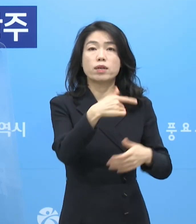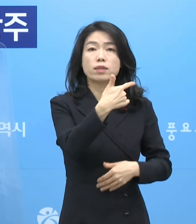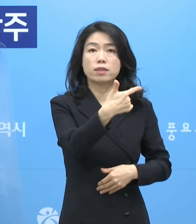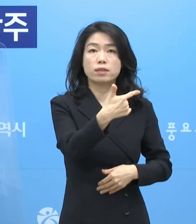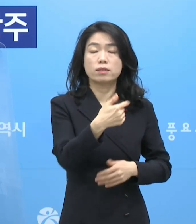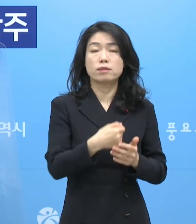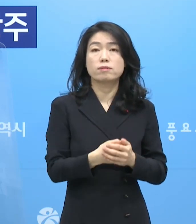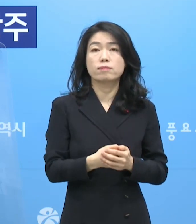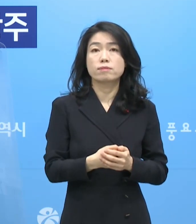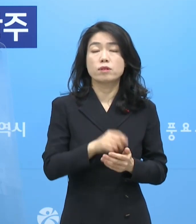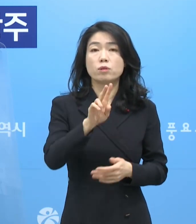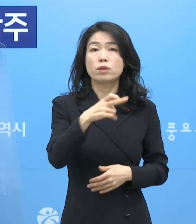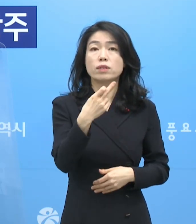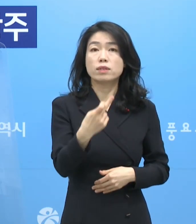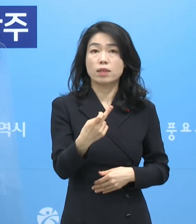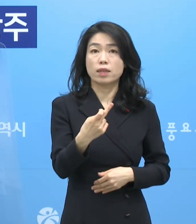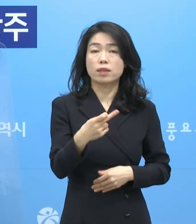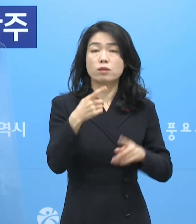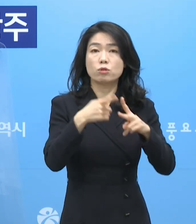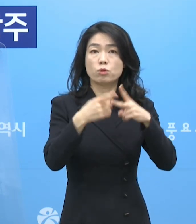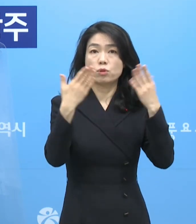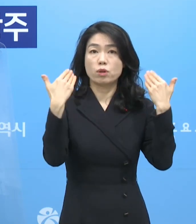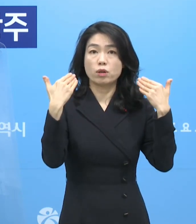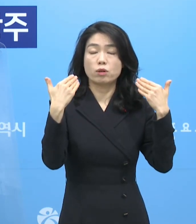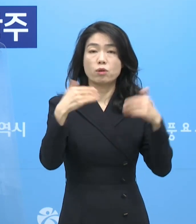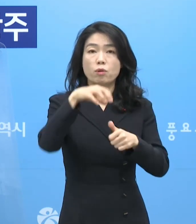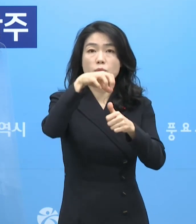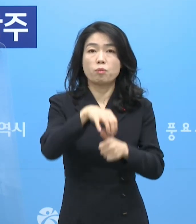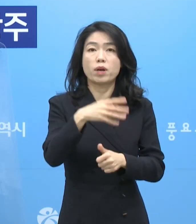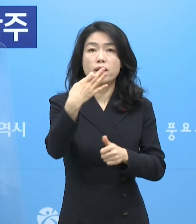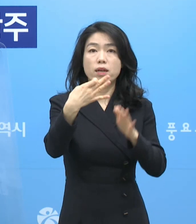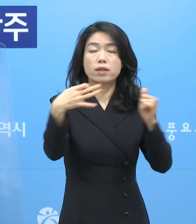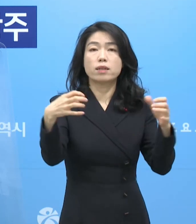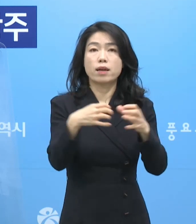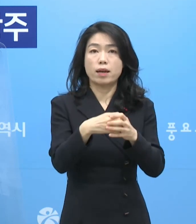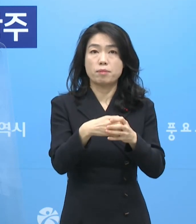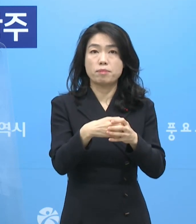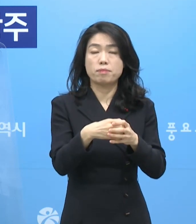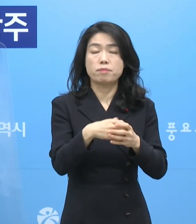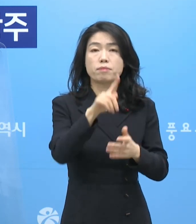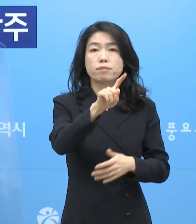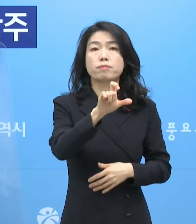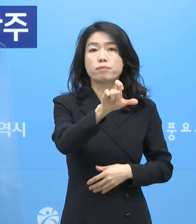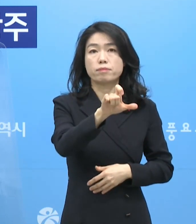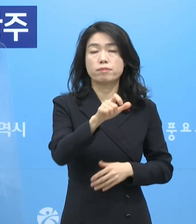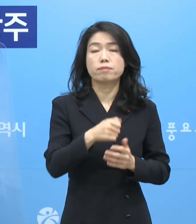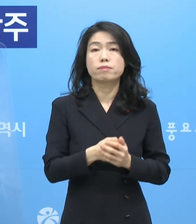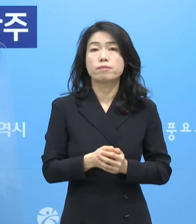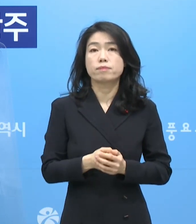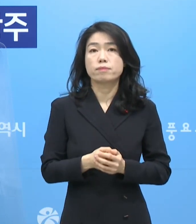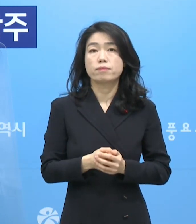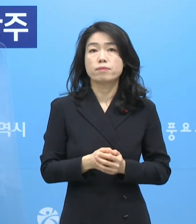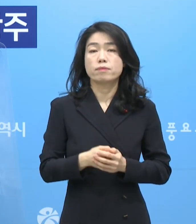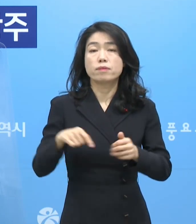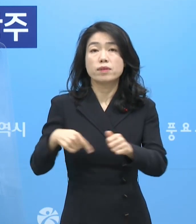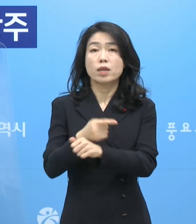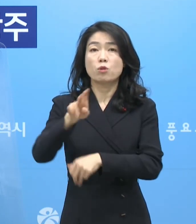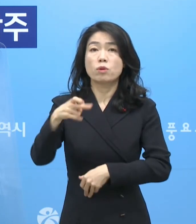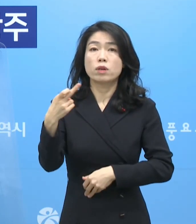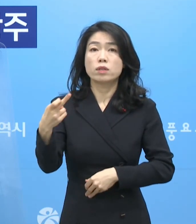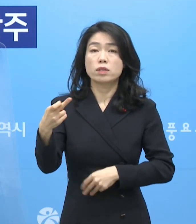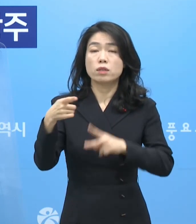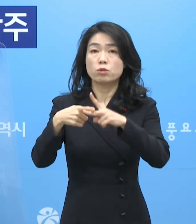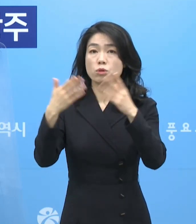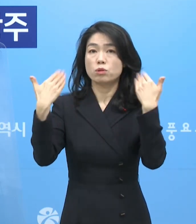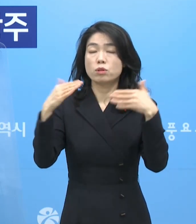6명. 광산구 소재의 초등학교 관련 격리 중 14명을 포함한 총 15명. 또 다른 광산구